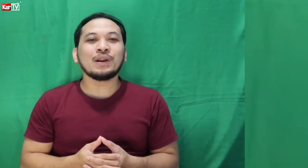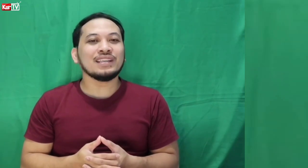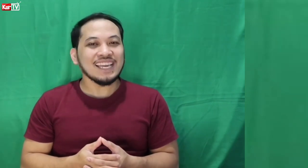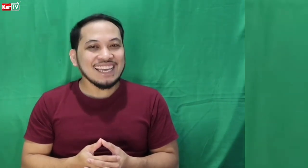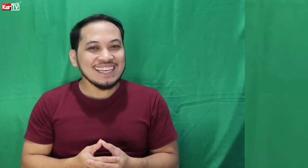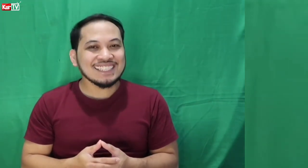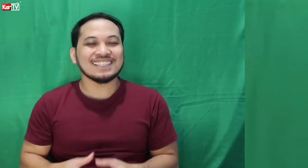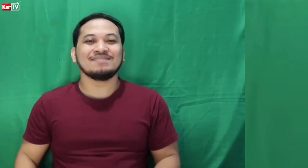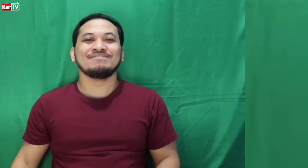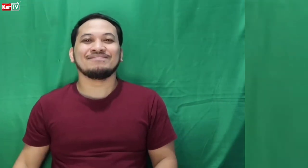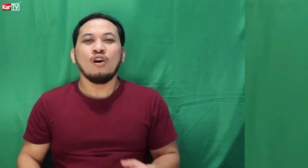word is